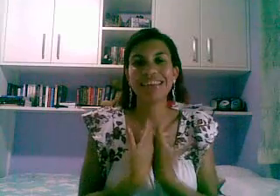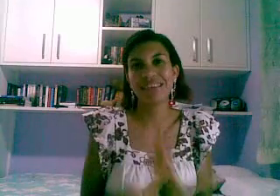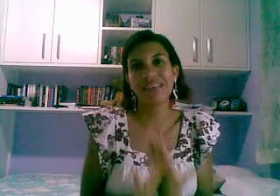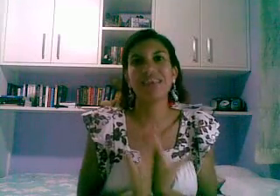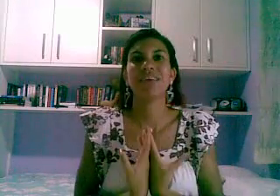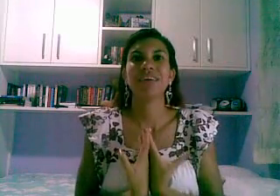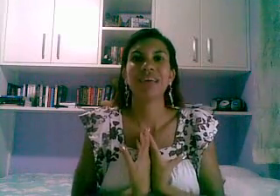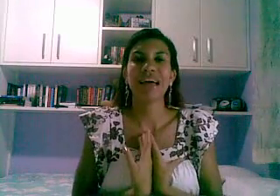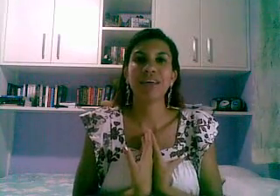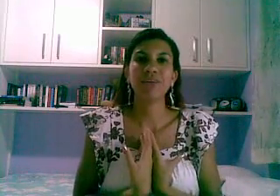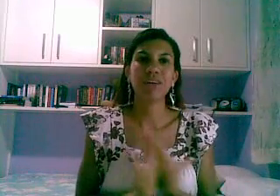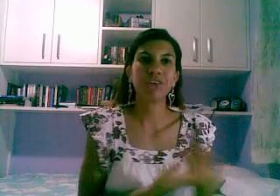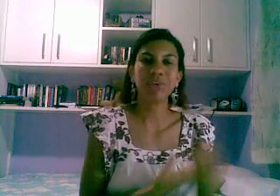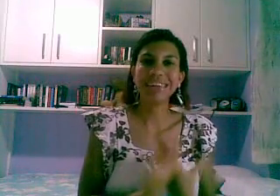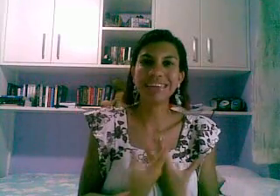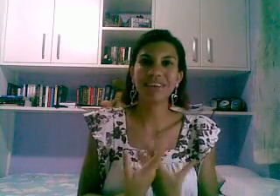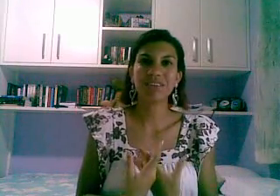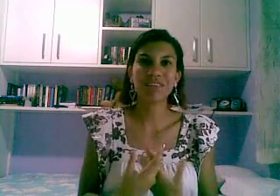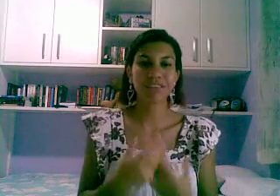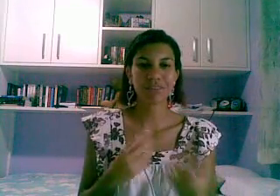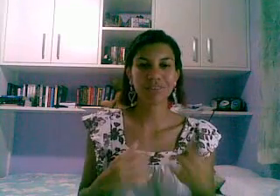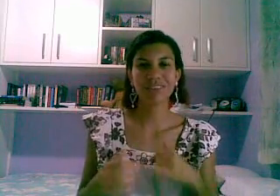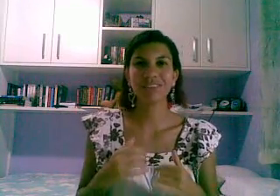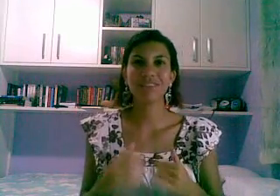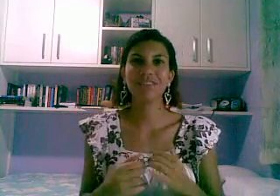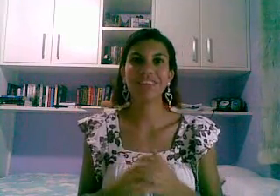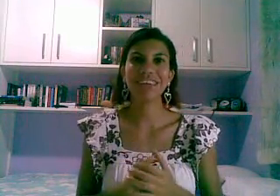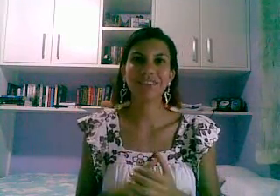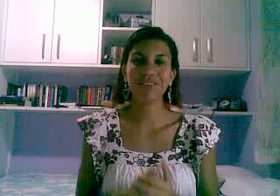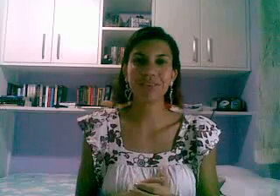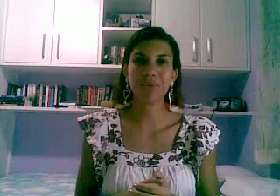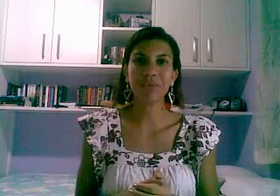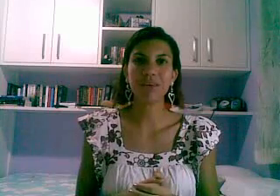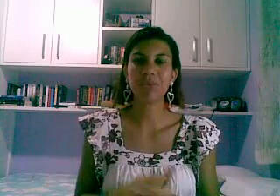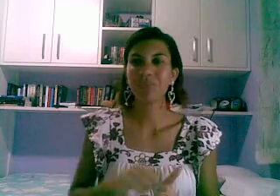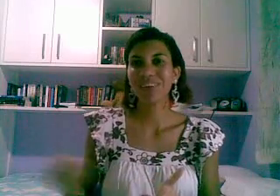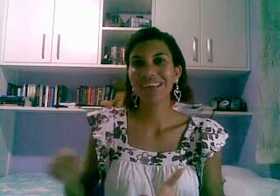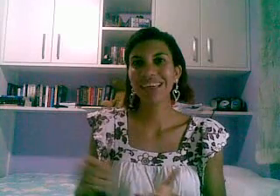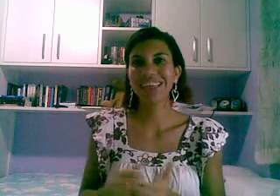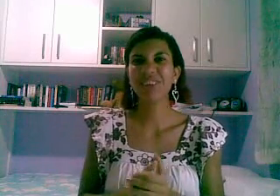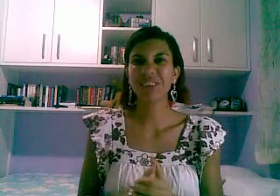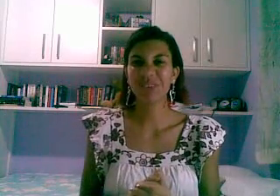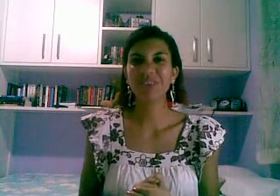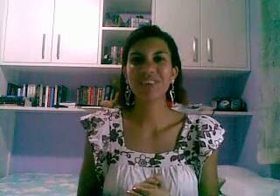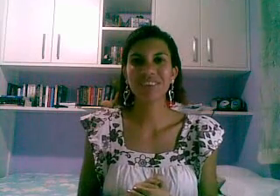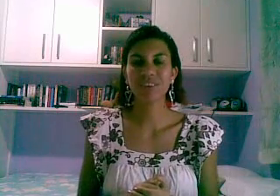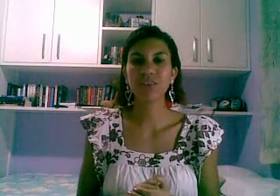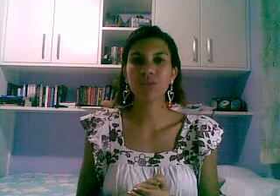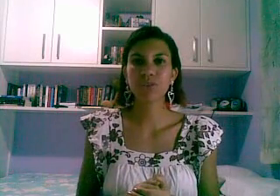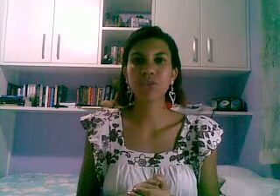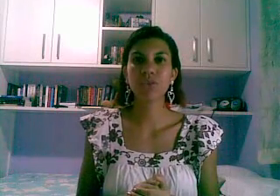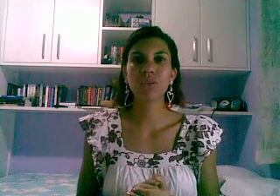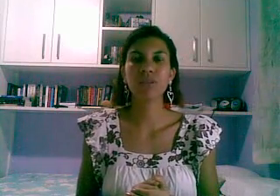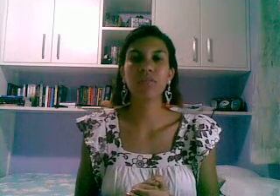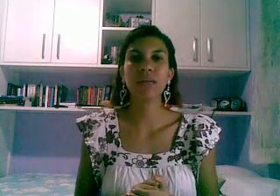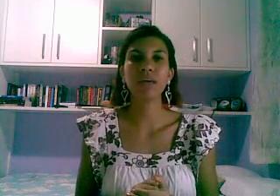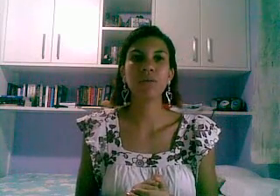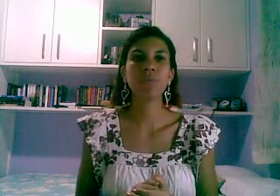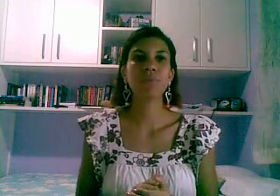agradecer aí durante o ano inteiro vocês soltando o veneno junto comigo e que em 2011 a gente continue soltando o veneno